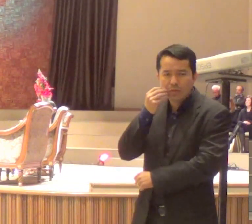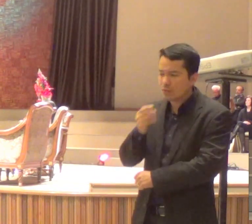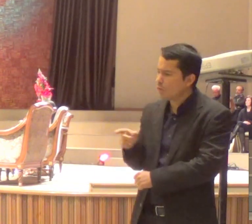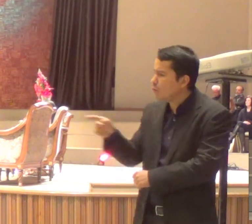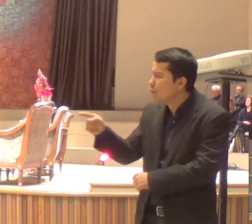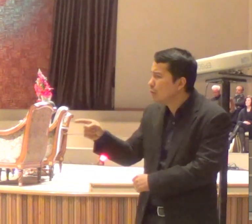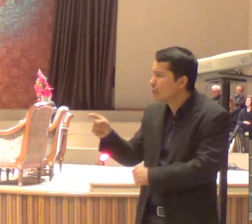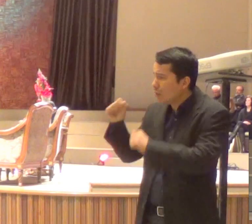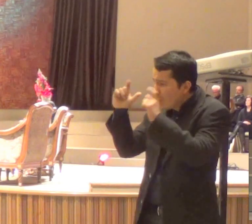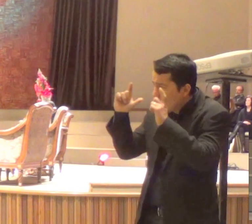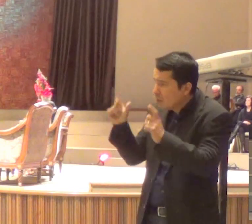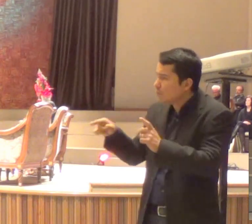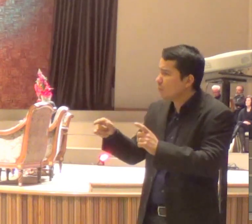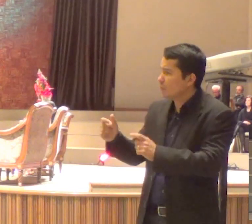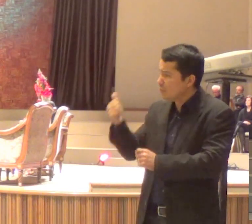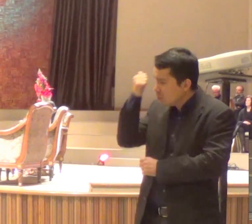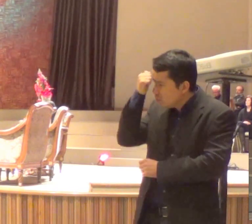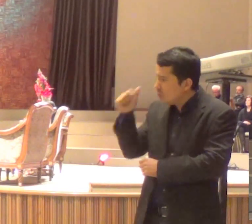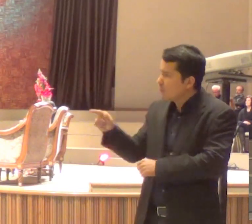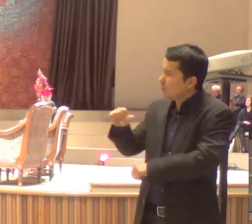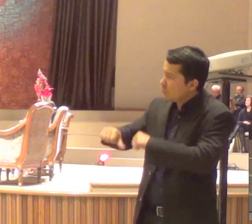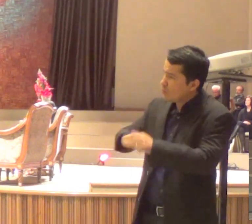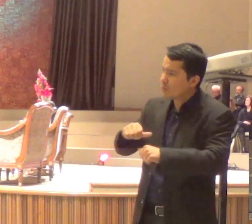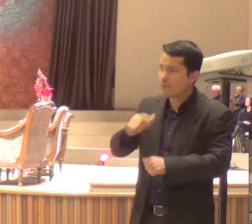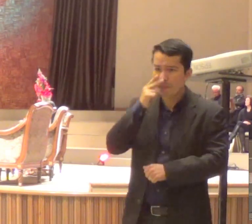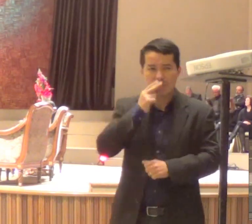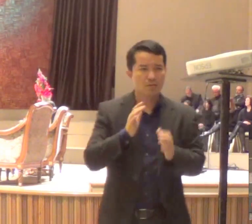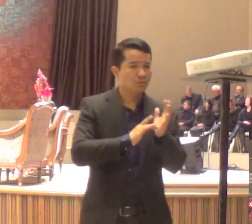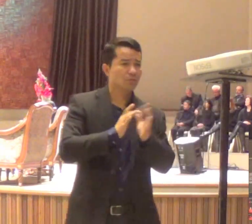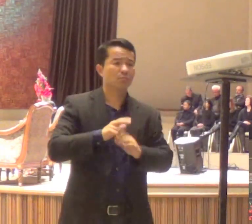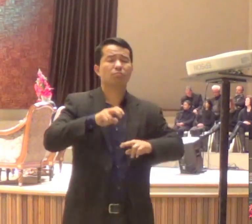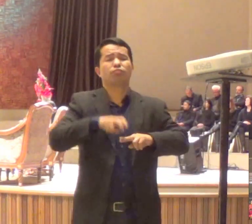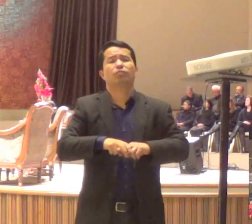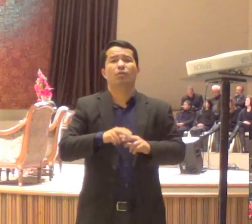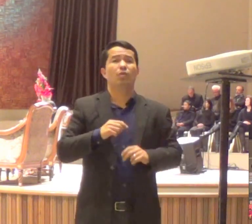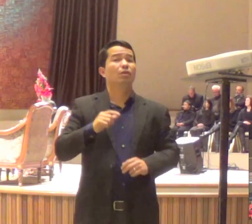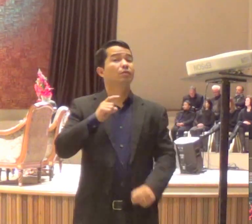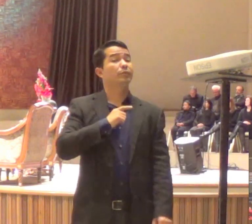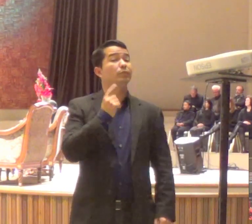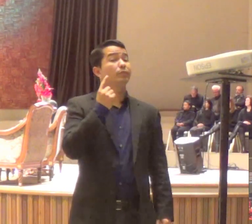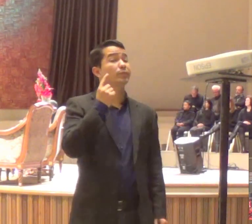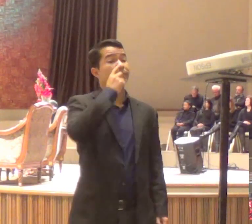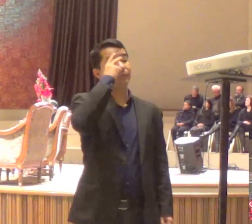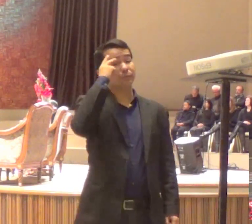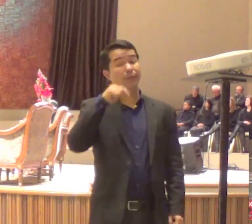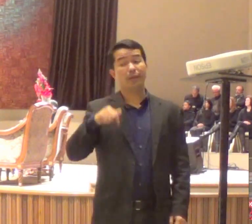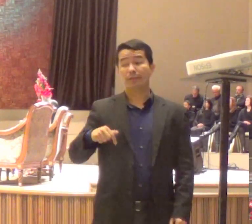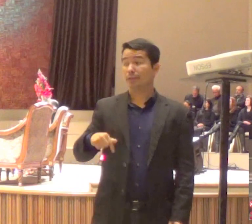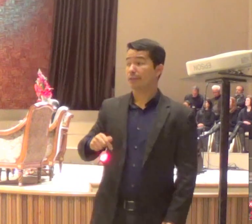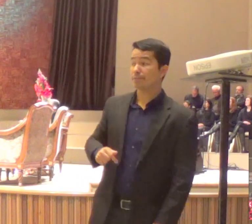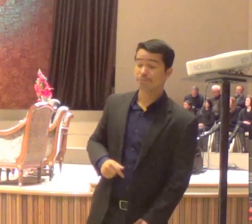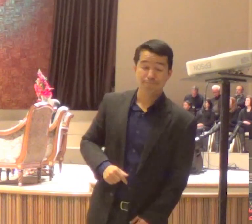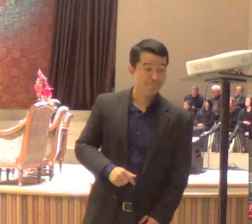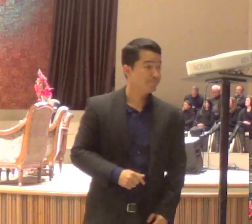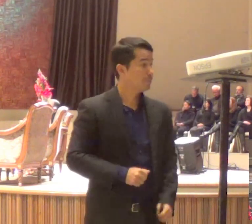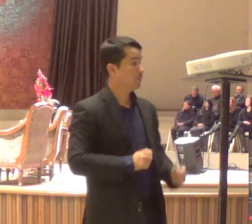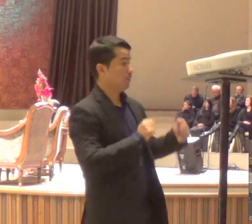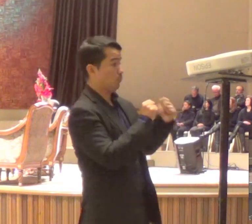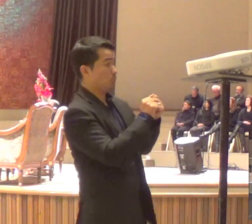E ele disse, tem alguém aqui, que está botando a mão comigo no prato. Que está comendo da minha comida,